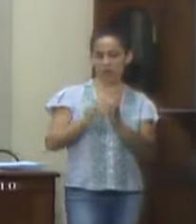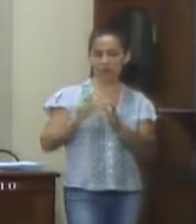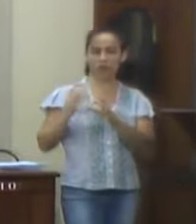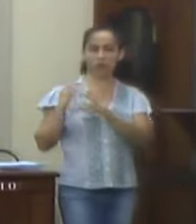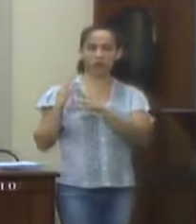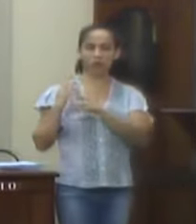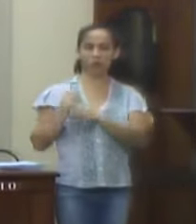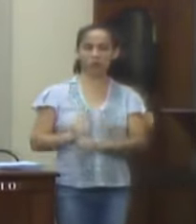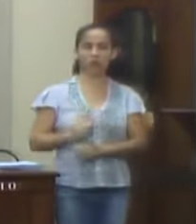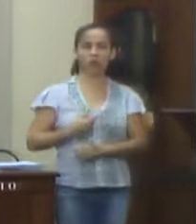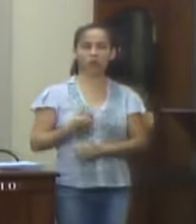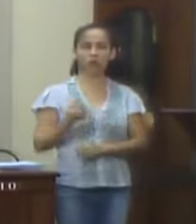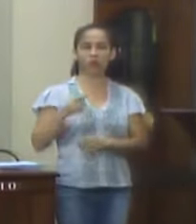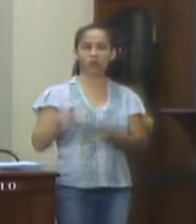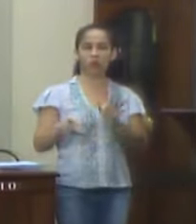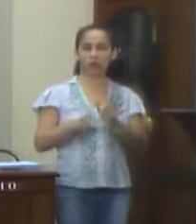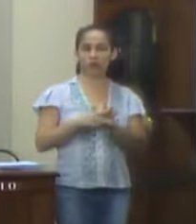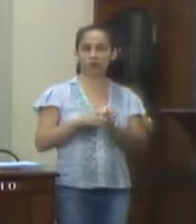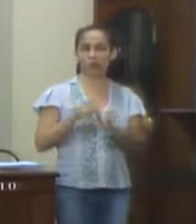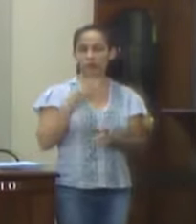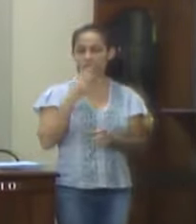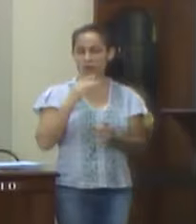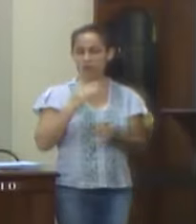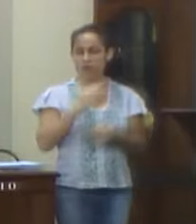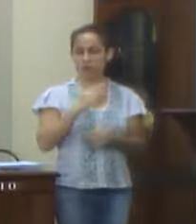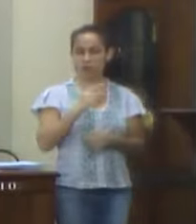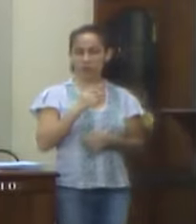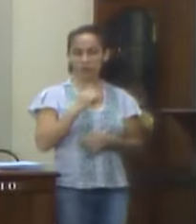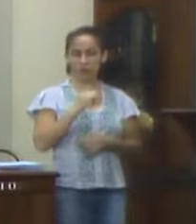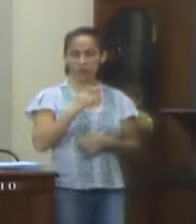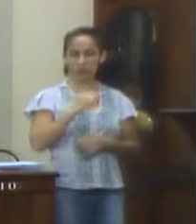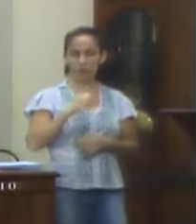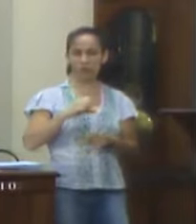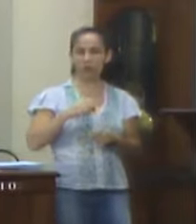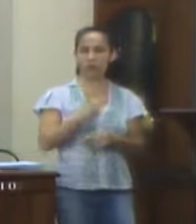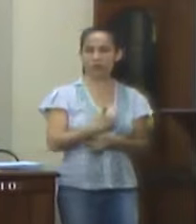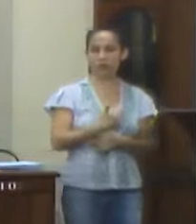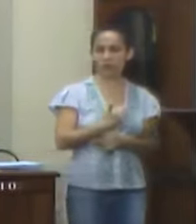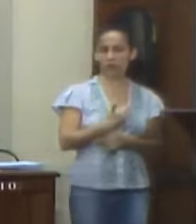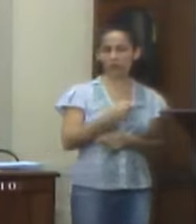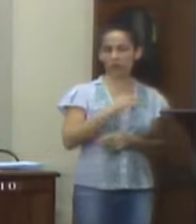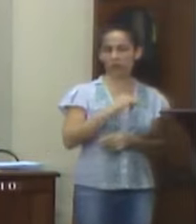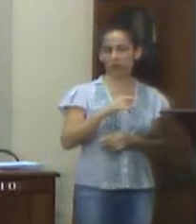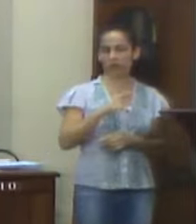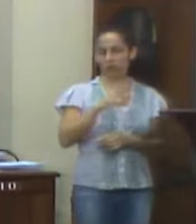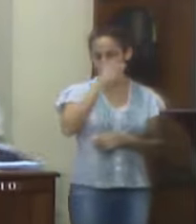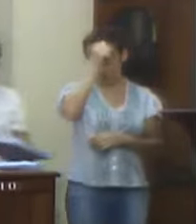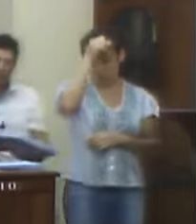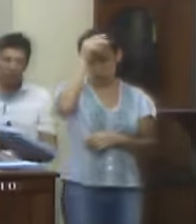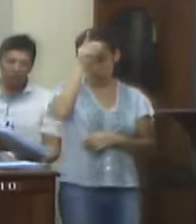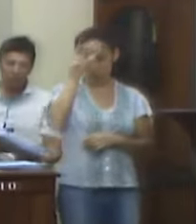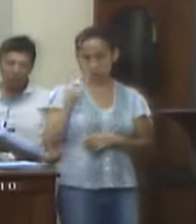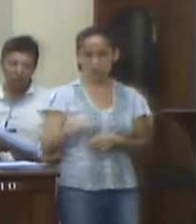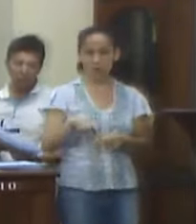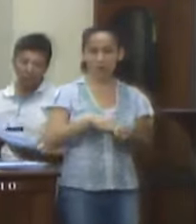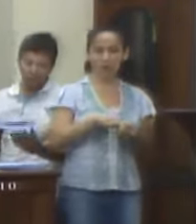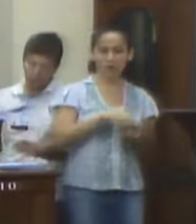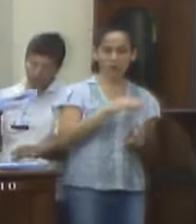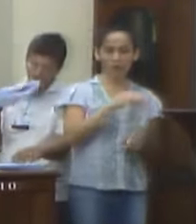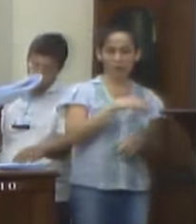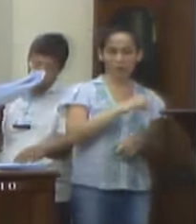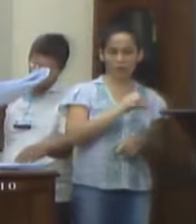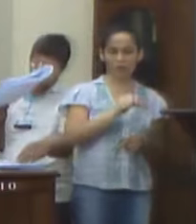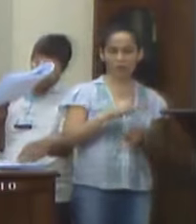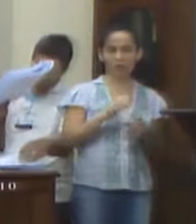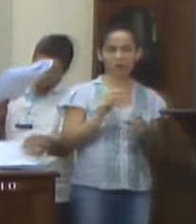de caráter financeiro e especialmente sobre. Inciso 2º. Prestação de contas do prefeito e da mesa da Câmara, mediante